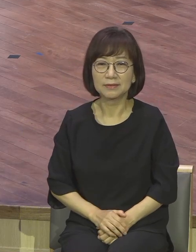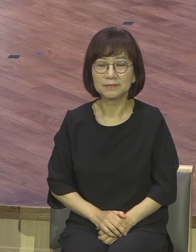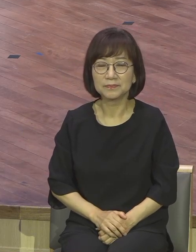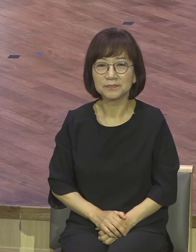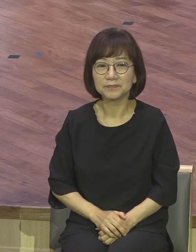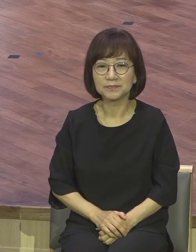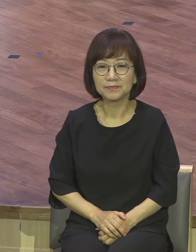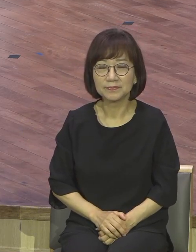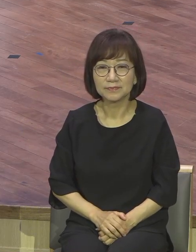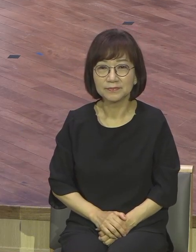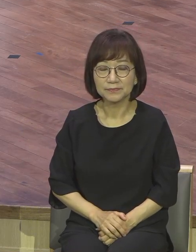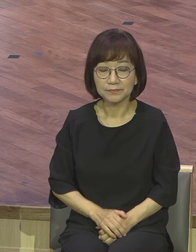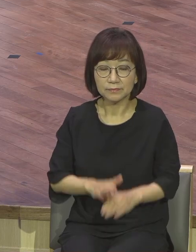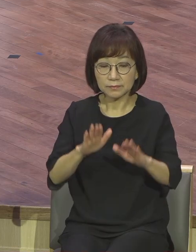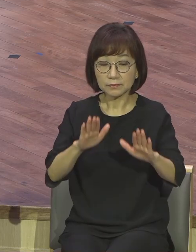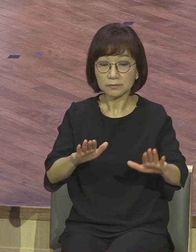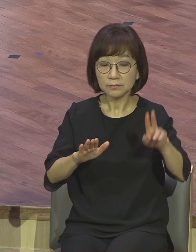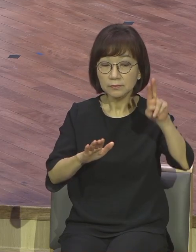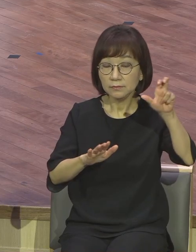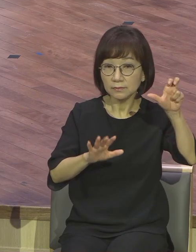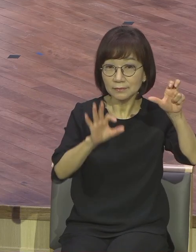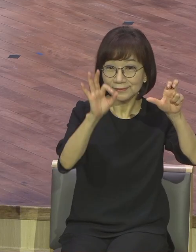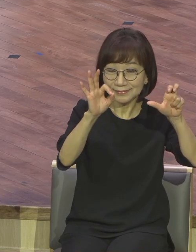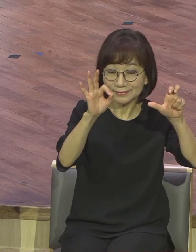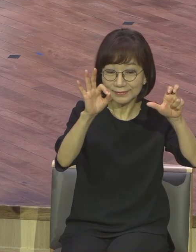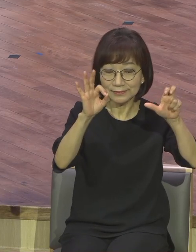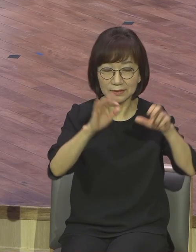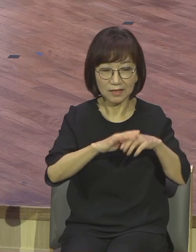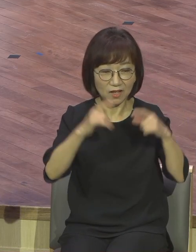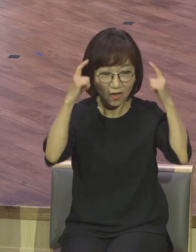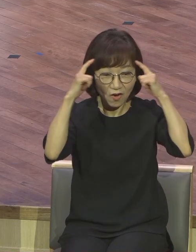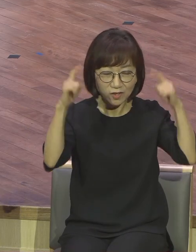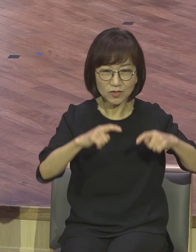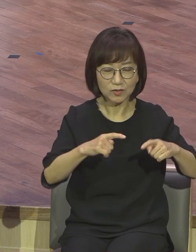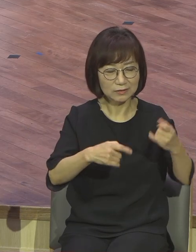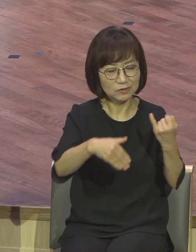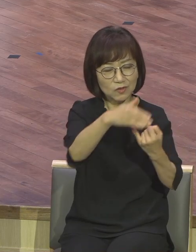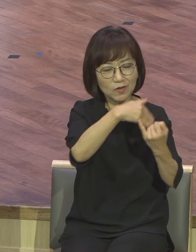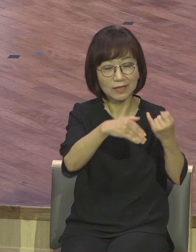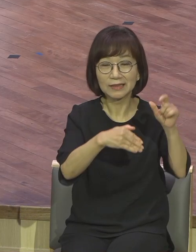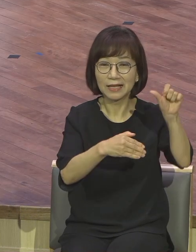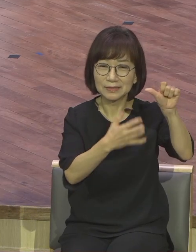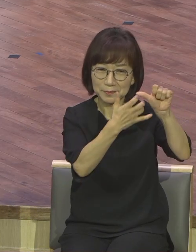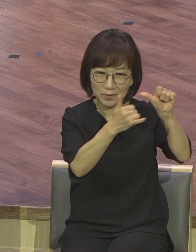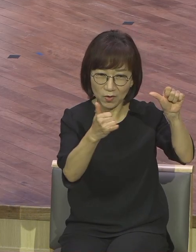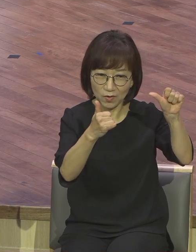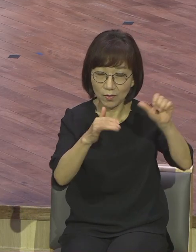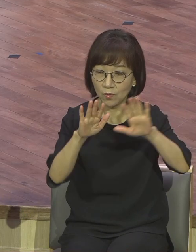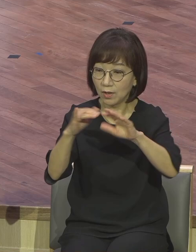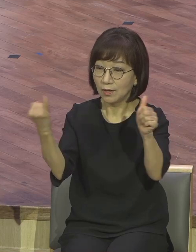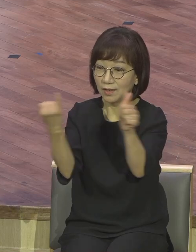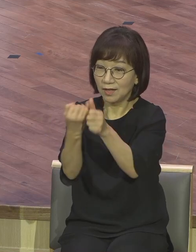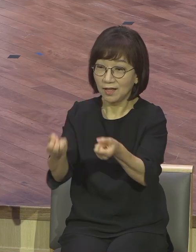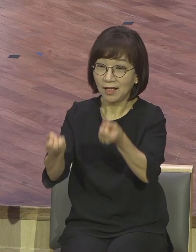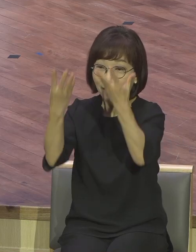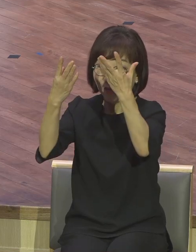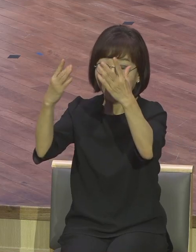본문 10절에 보면 기름을 준비하지 못한 어리석은 다제천여는 결국 혼인잔치에 들어가지 못했습니다.